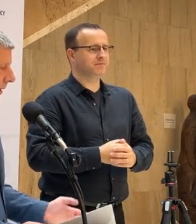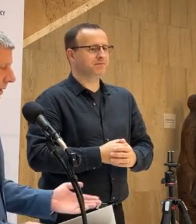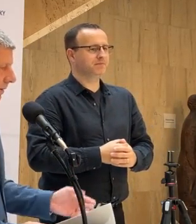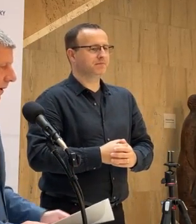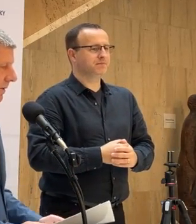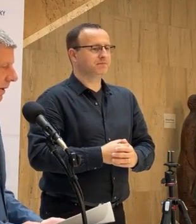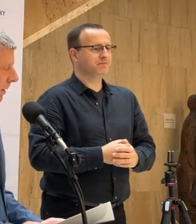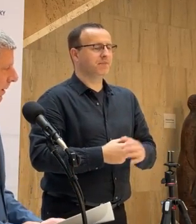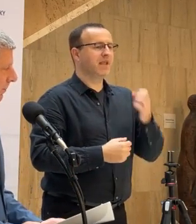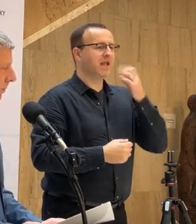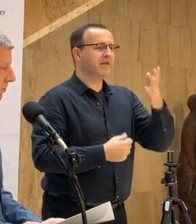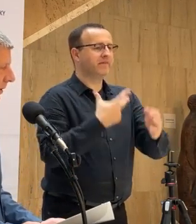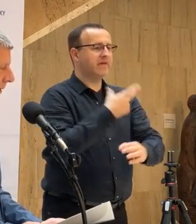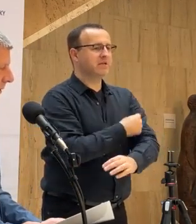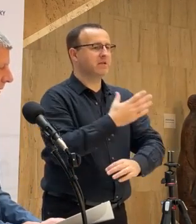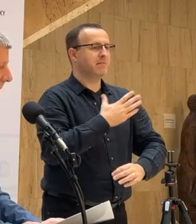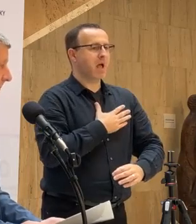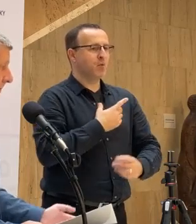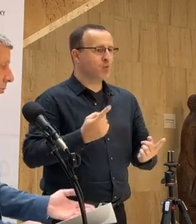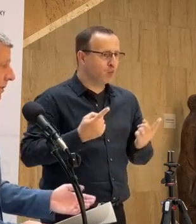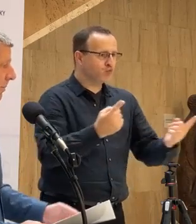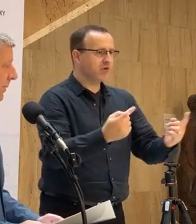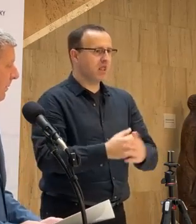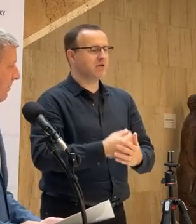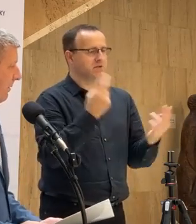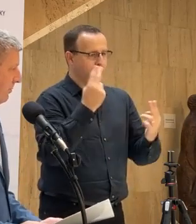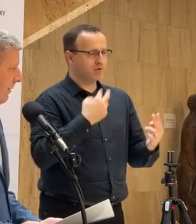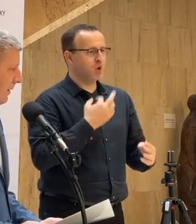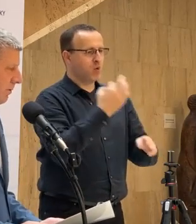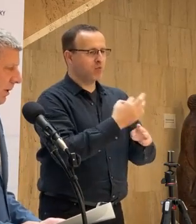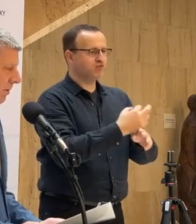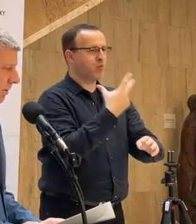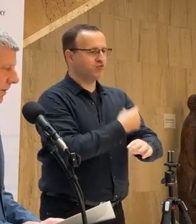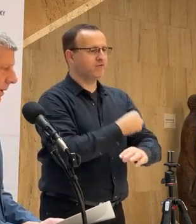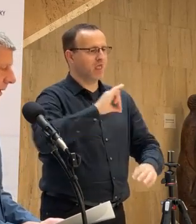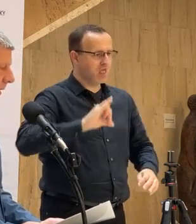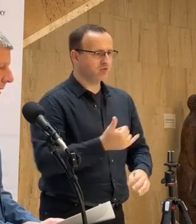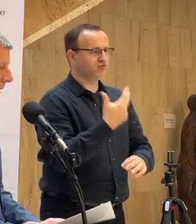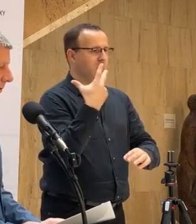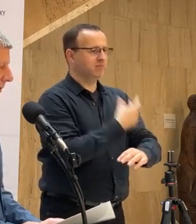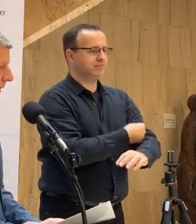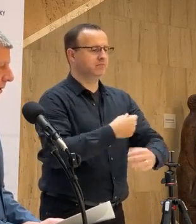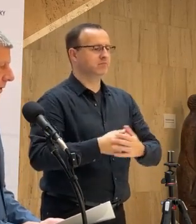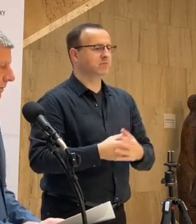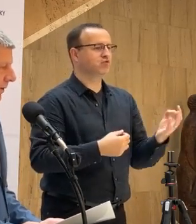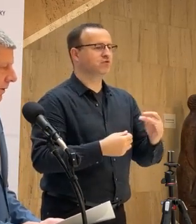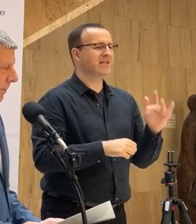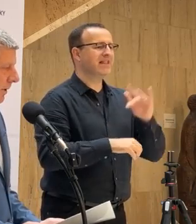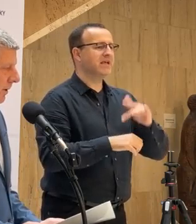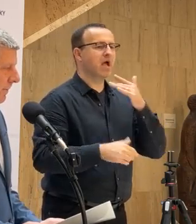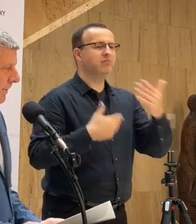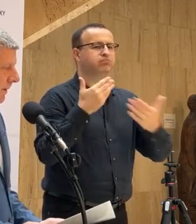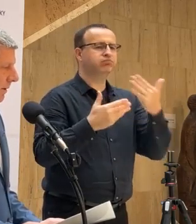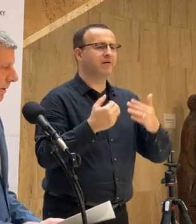A pokiaľ teda vakcíny, ktoré máme, budú účinné, tak samozrejme určite budem doporušovať o očkovaní ďalšou dávkou. Čo s týka rokovaní s